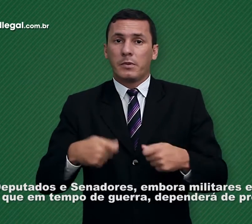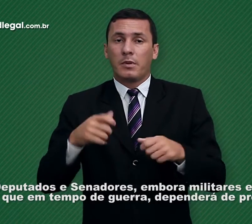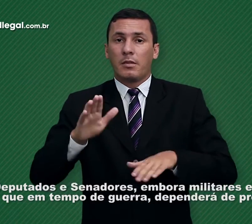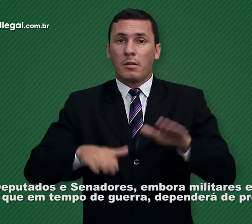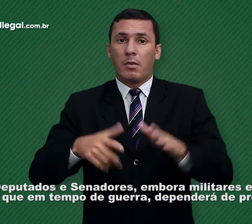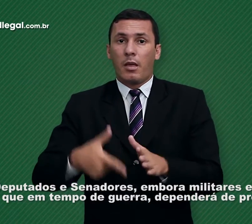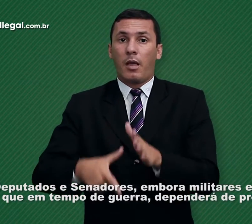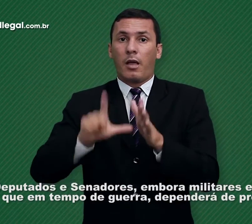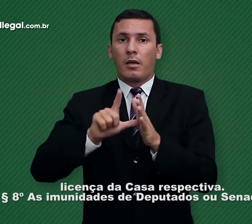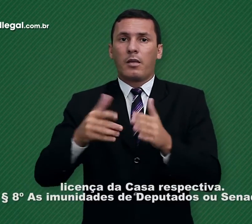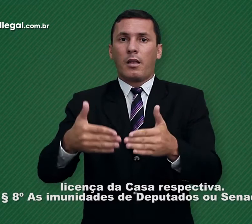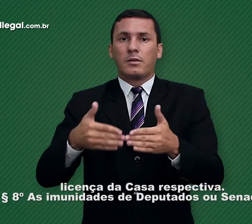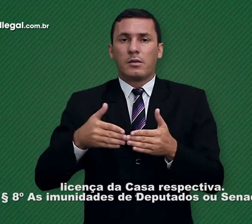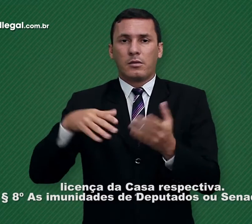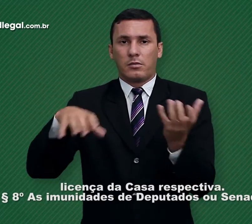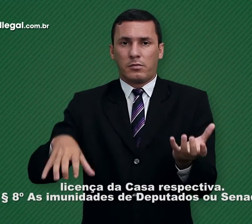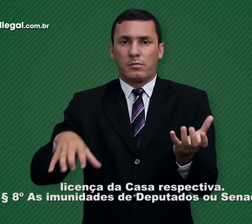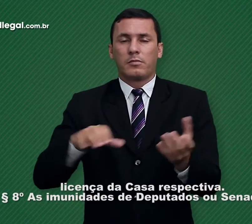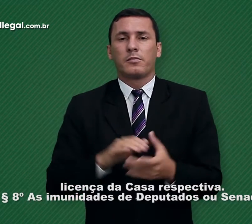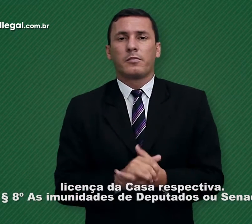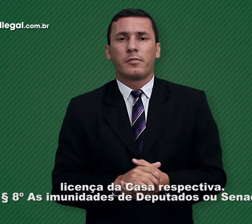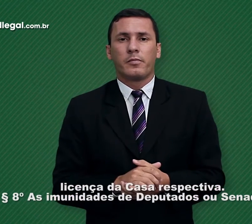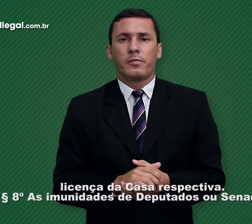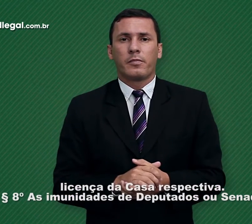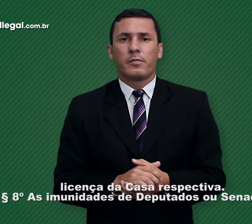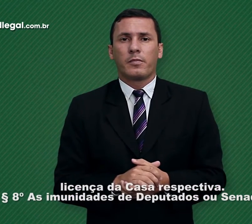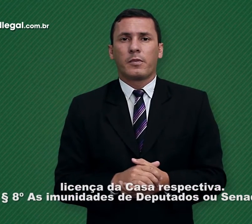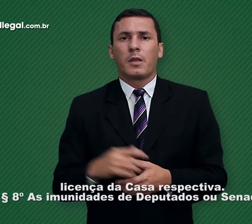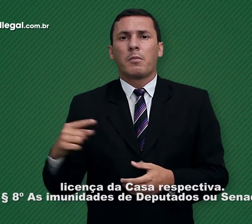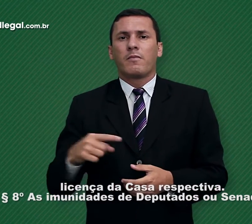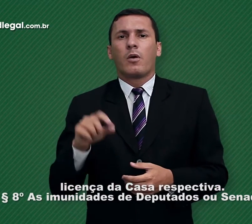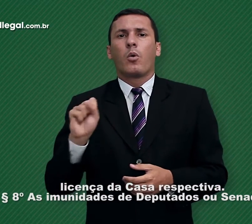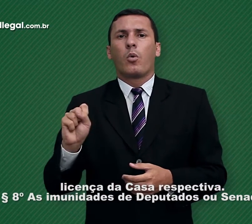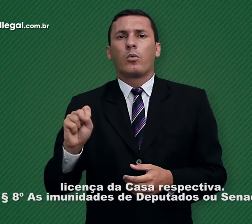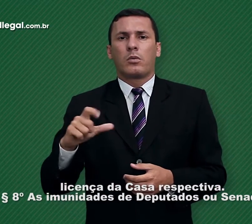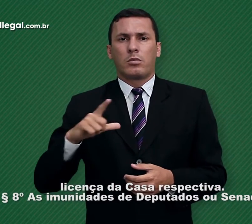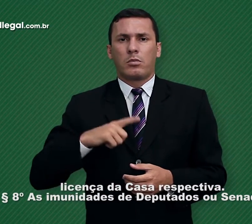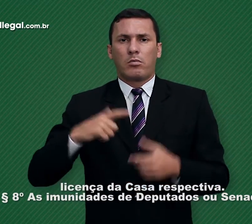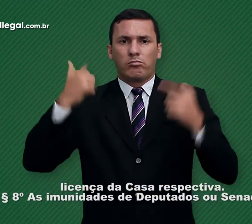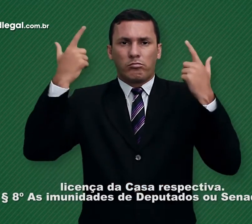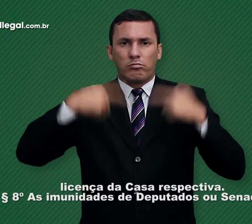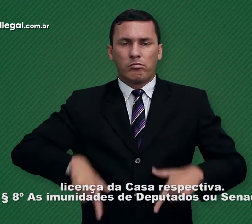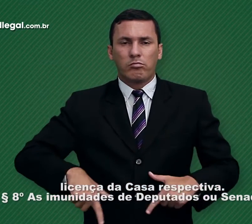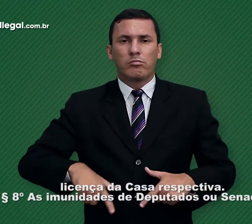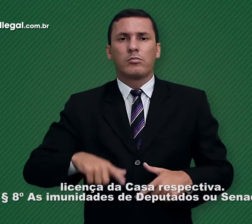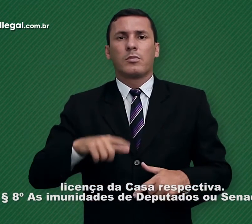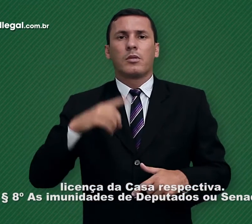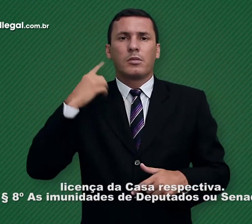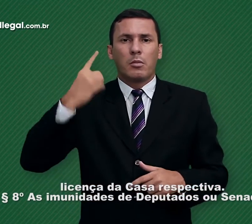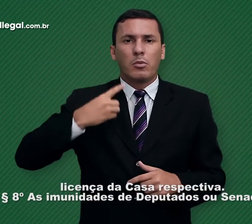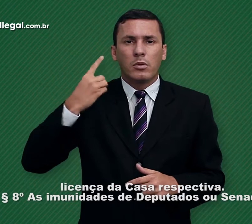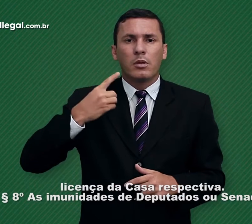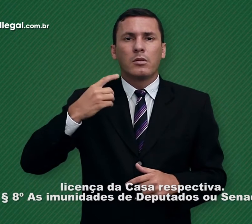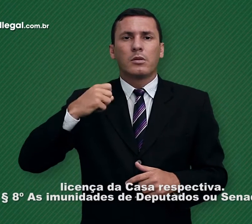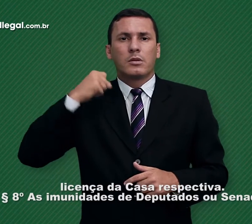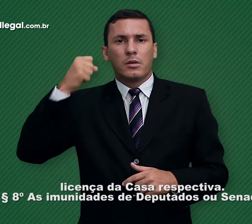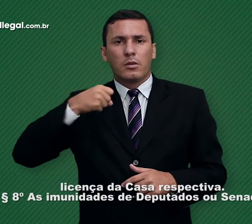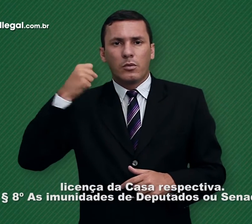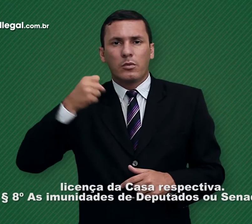dependerá de prévia licença da casa respectiva. Parágrafo 8º As imunidades de deputados ou